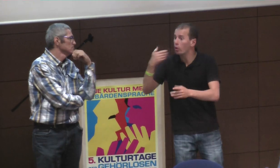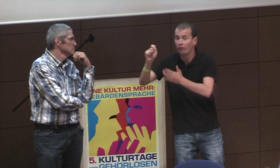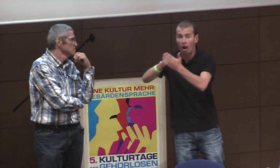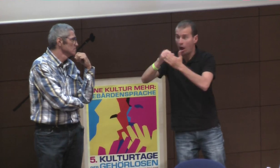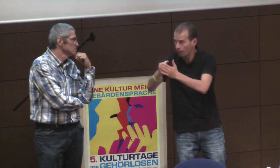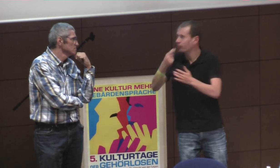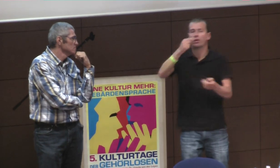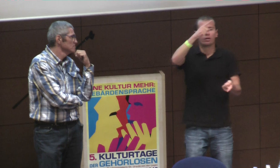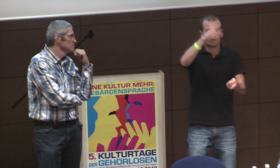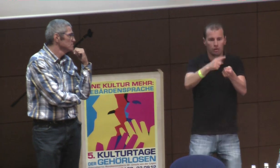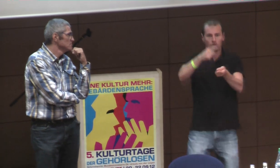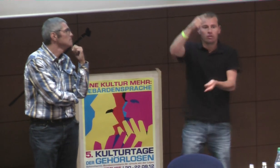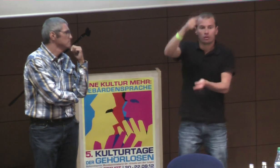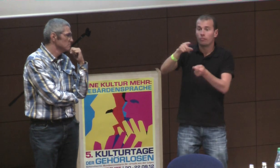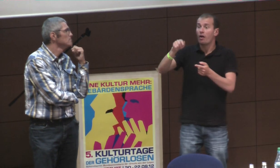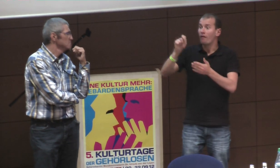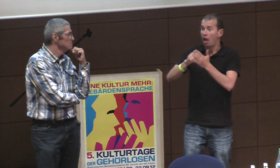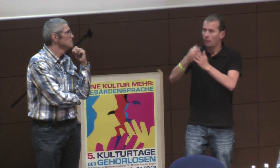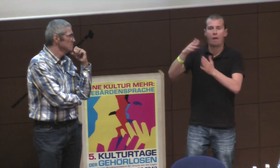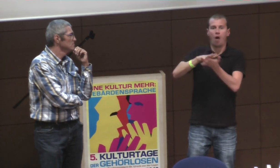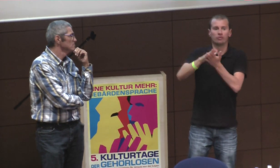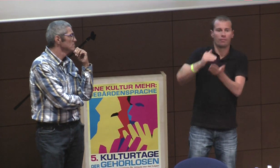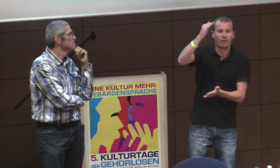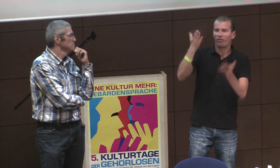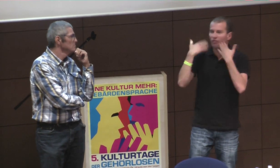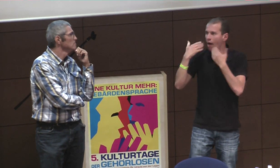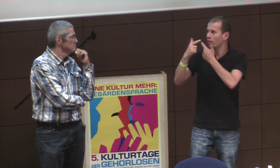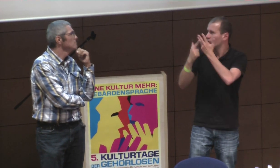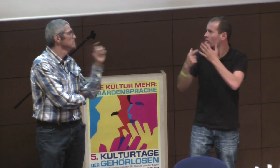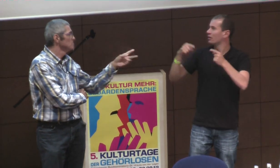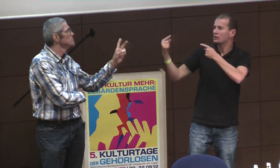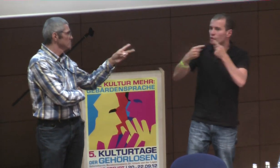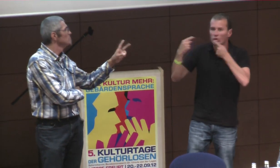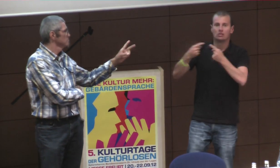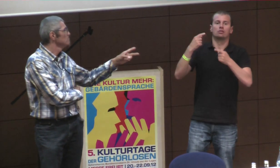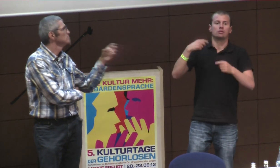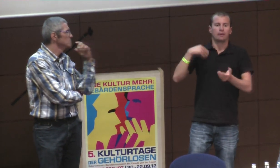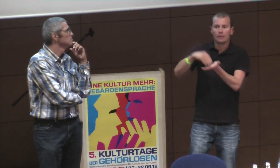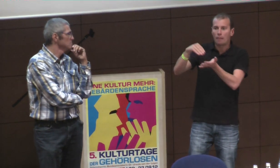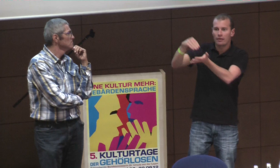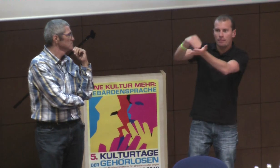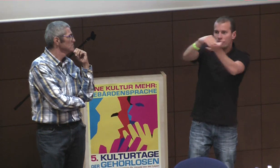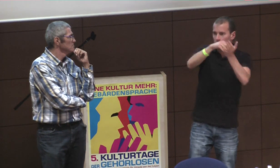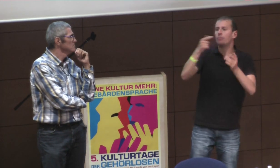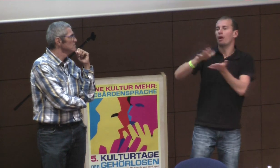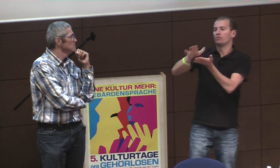ähm, ähm, ähm, auch, auch je nachdem ob, äh, wahlkampf ist, und so weiter, weil jetzt ist ja eine gute, äh,